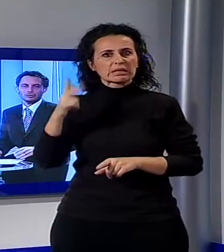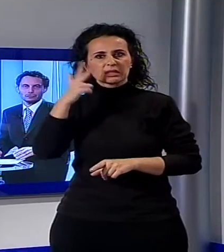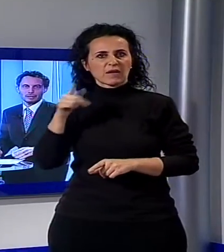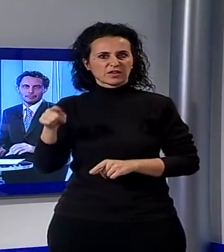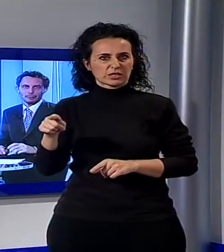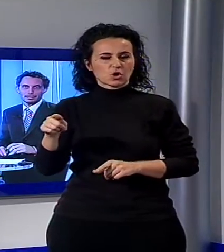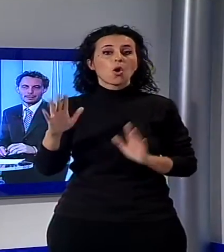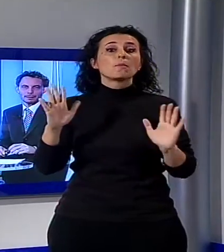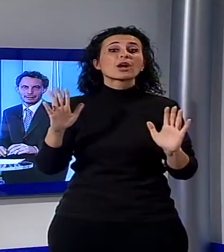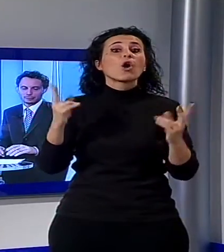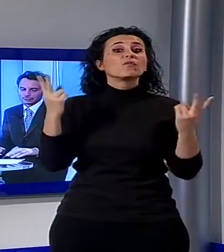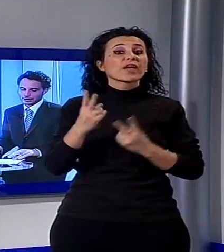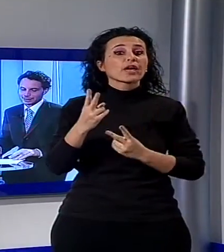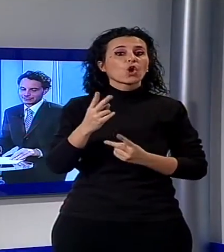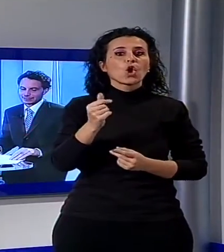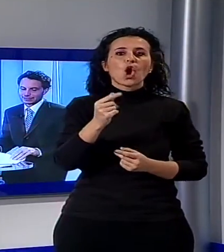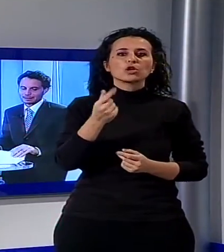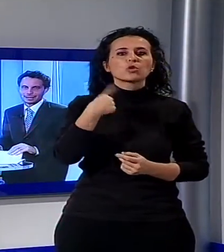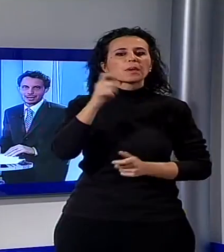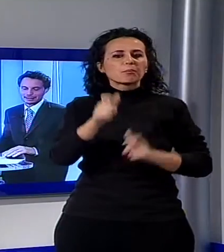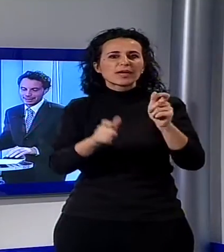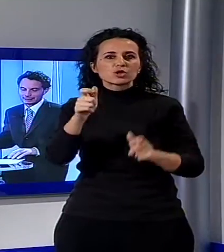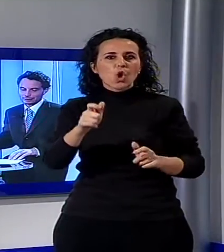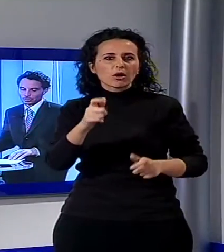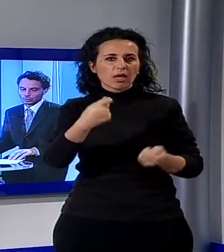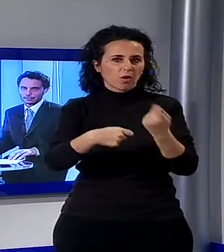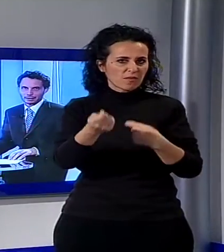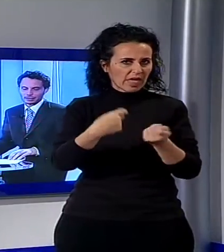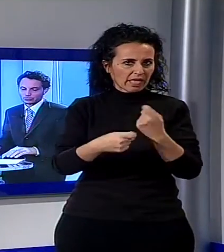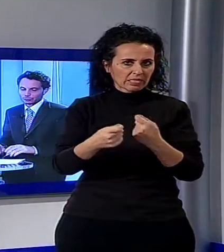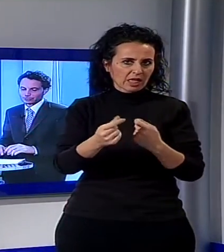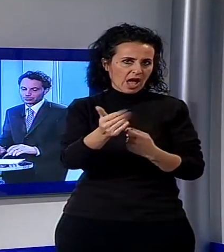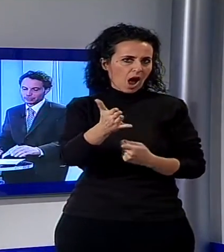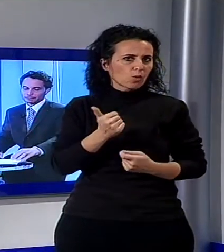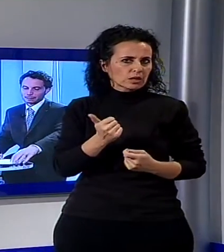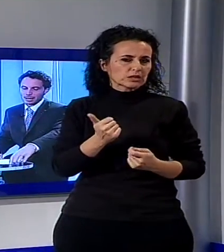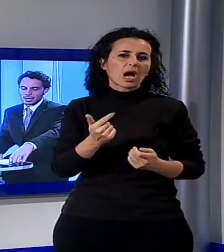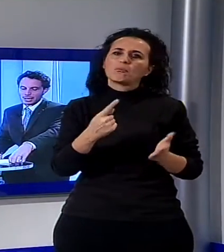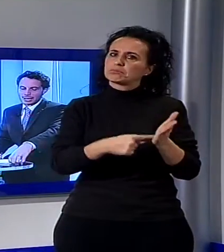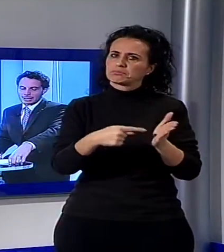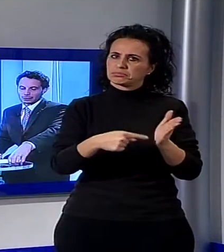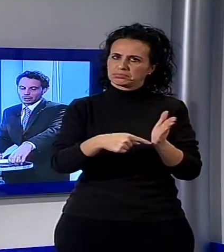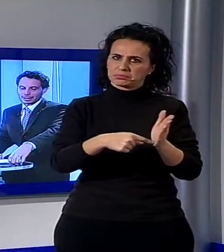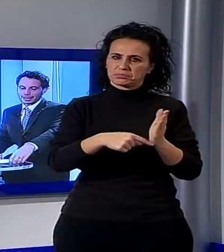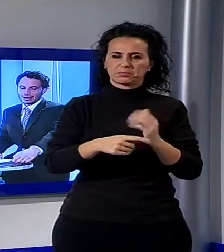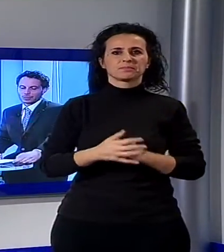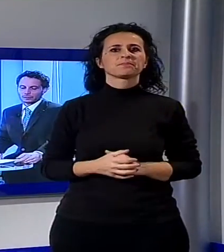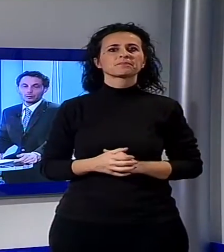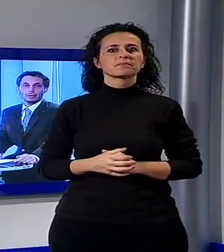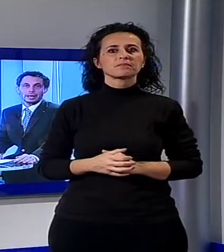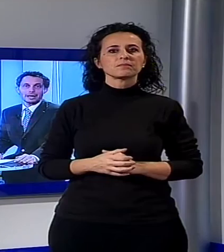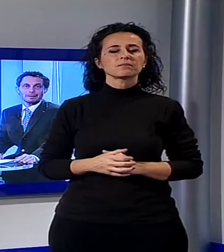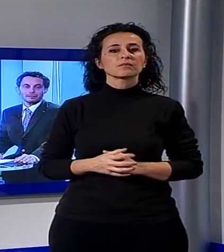ma allo stesso tempo il prezzo del latte rimarrà identico per i consumatori. La cronaca Il